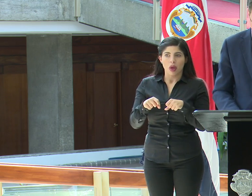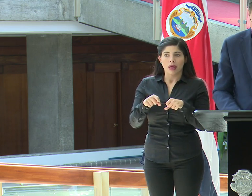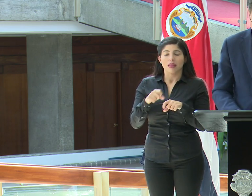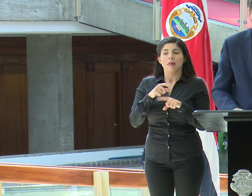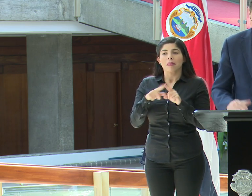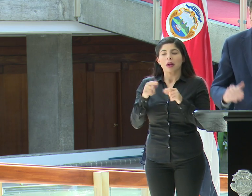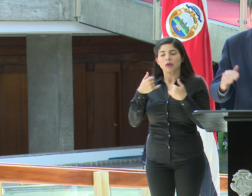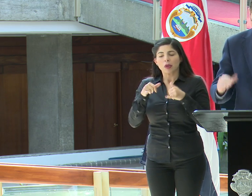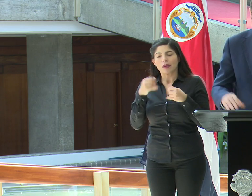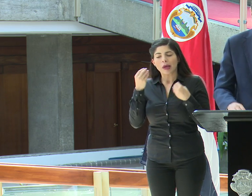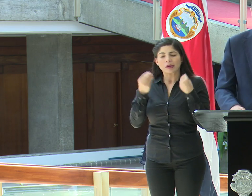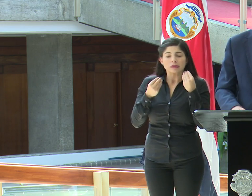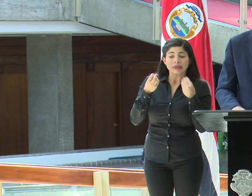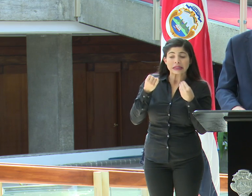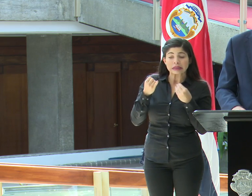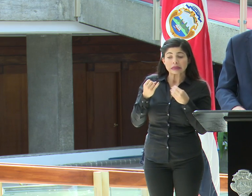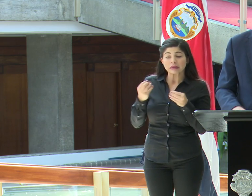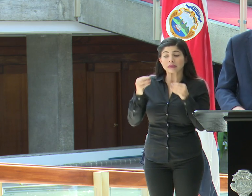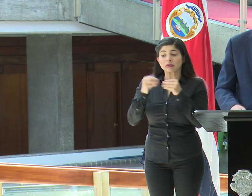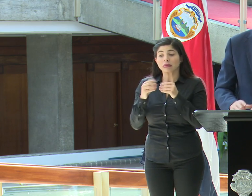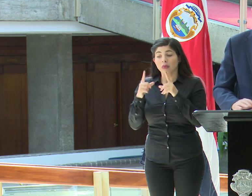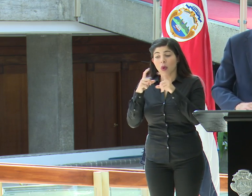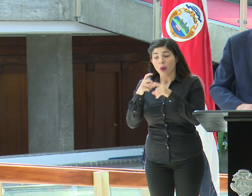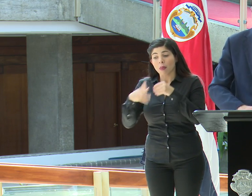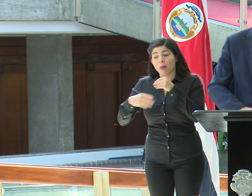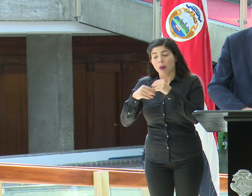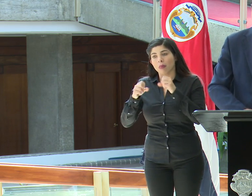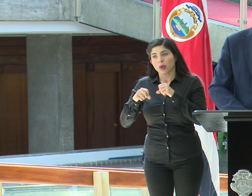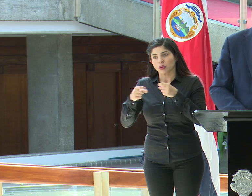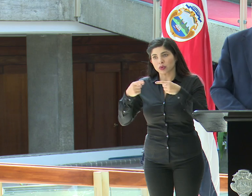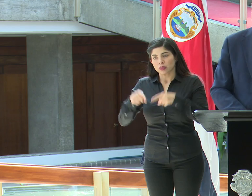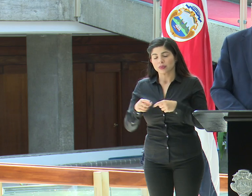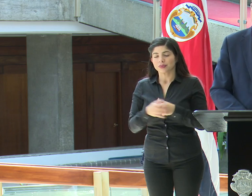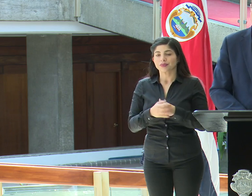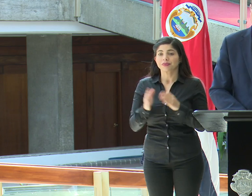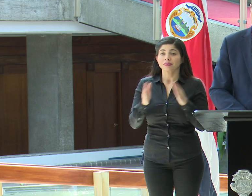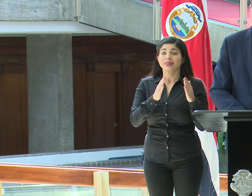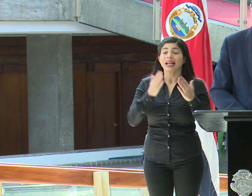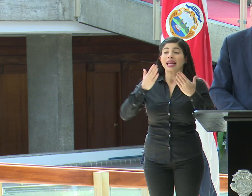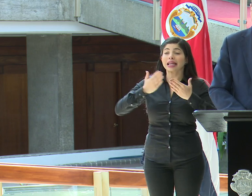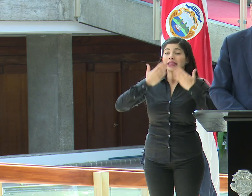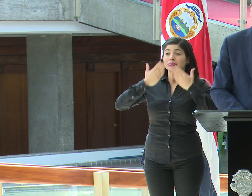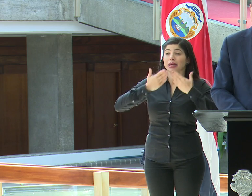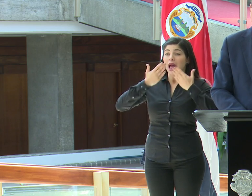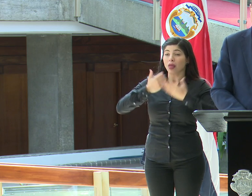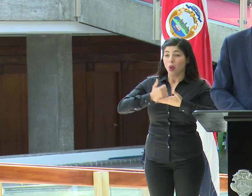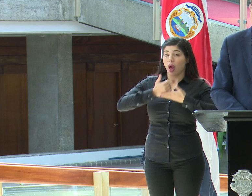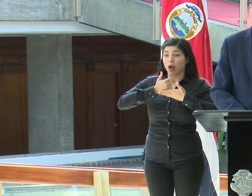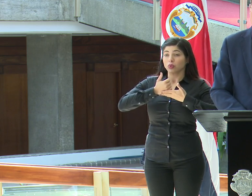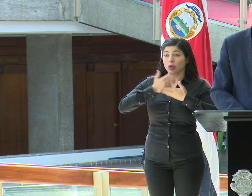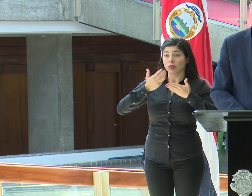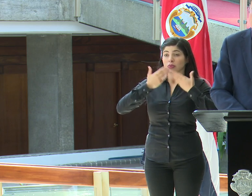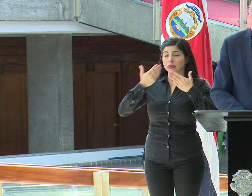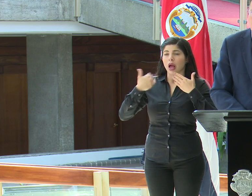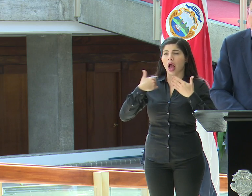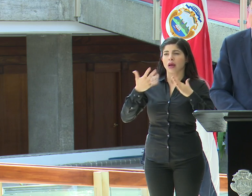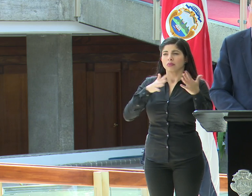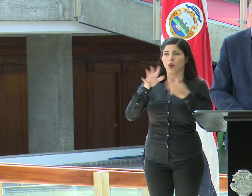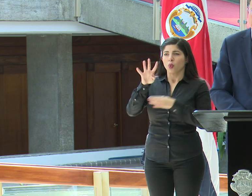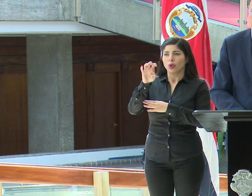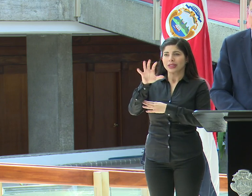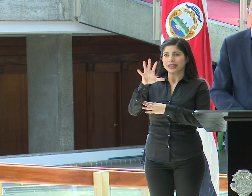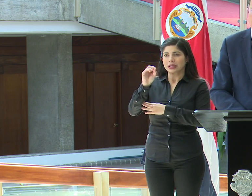descartar alguna complejidad adicional. En cuanto a respiradores, andamos en más o menos 450